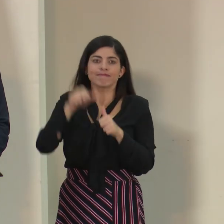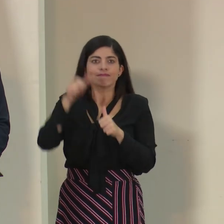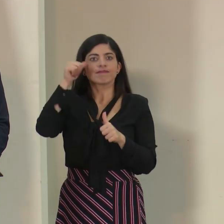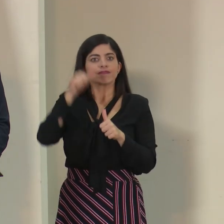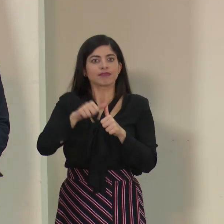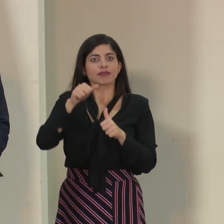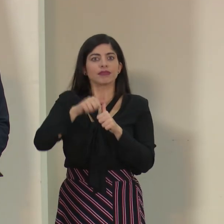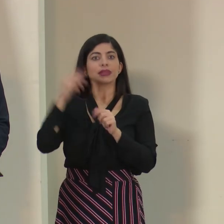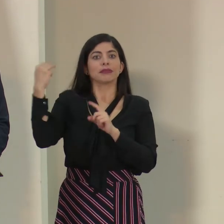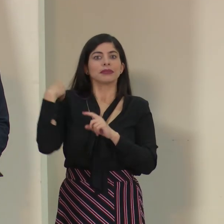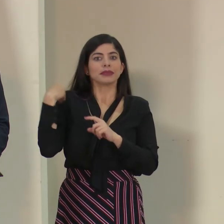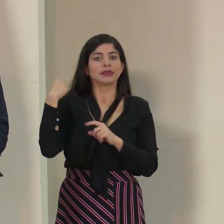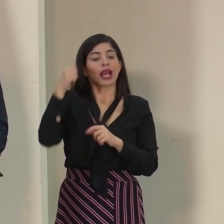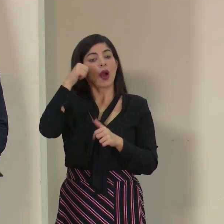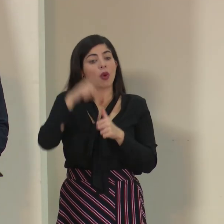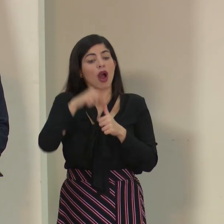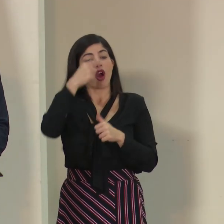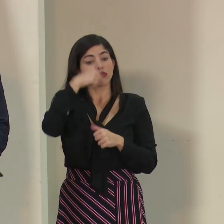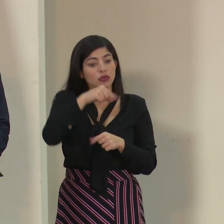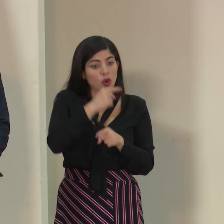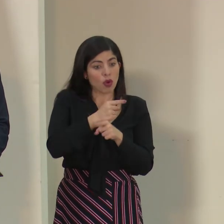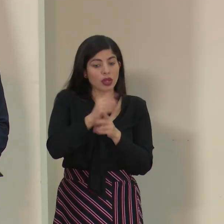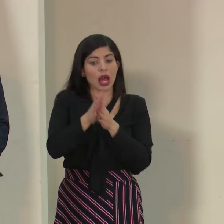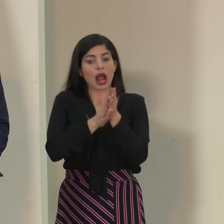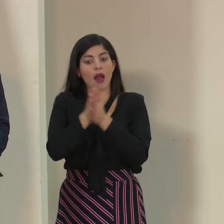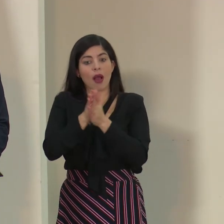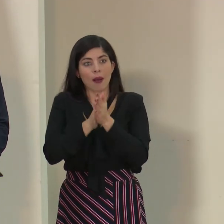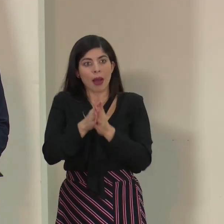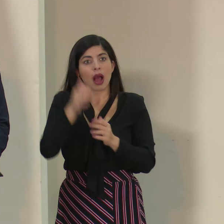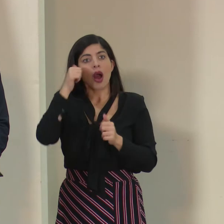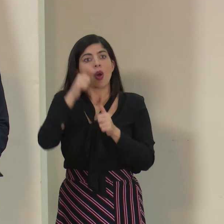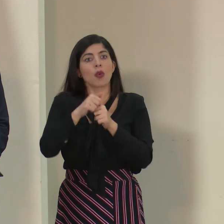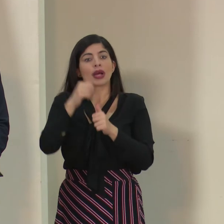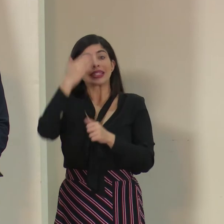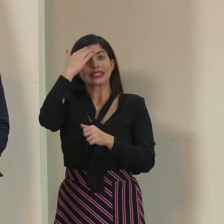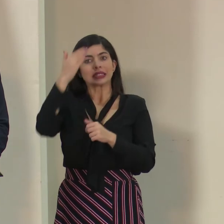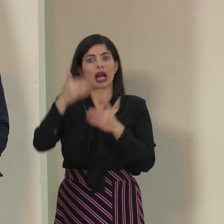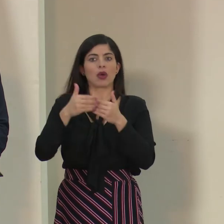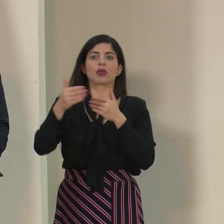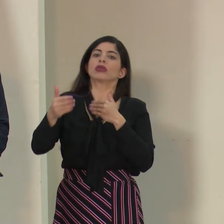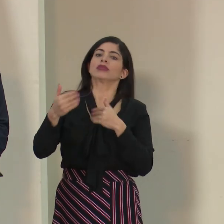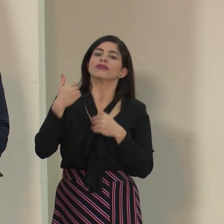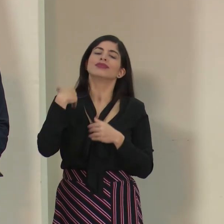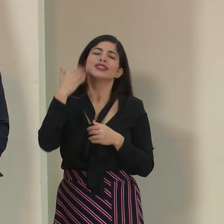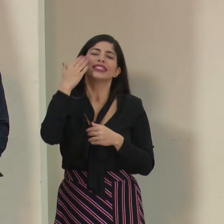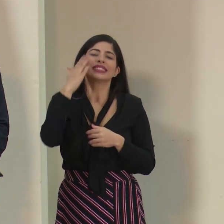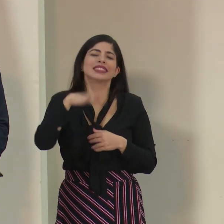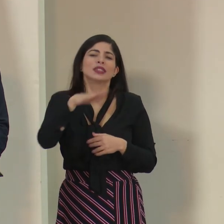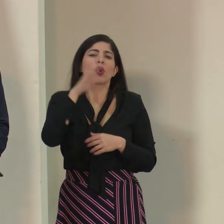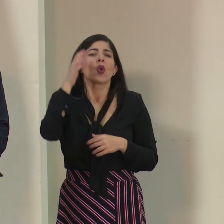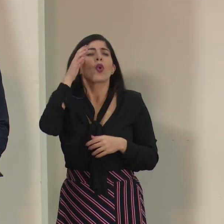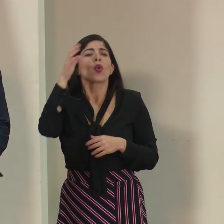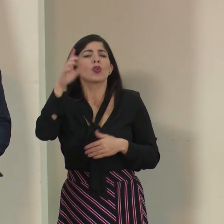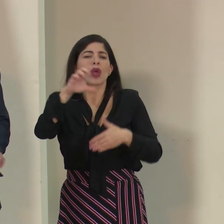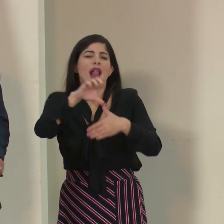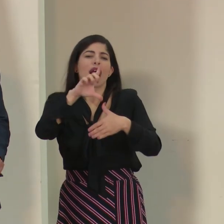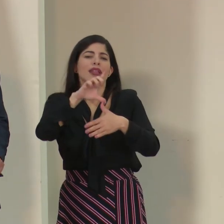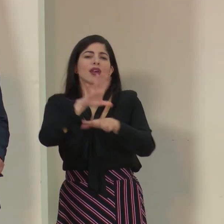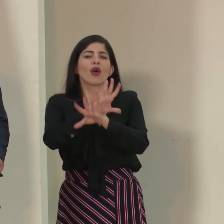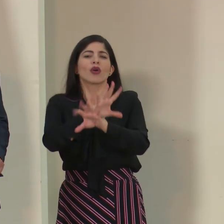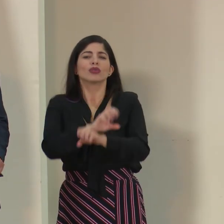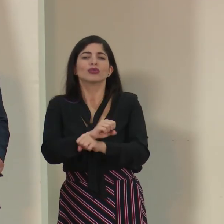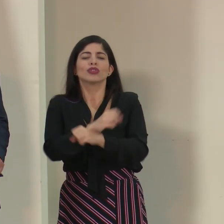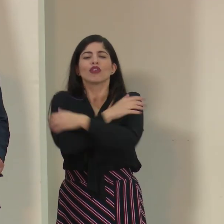reactivando el mensaje del protocolo estornudo, lavado de manos, saludarse. Yo sé que somos una cultura latina que estamos muy